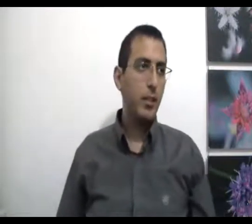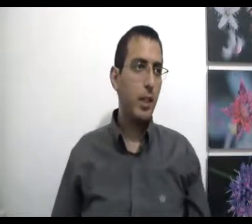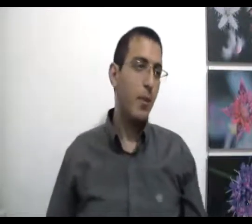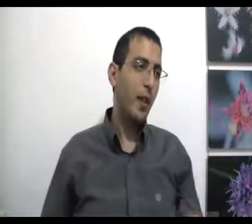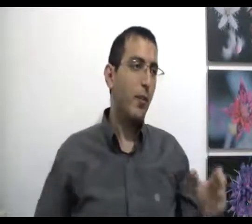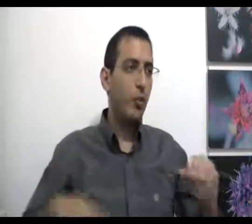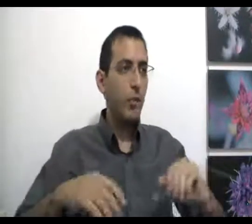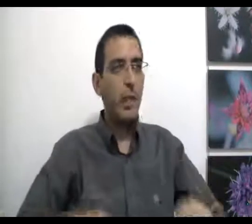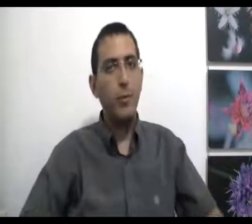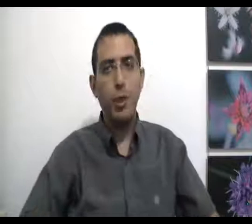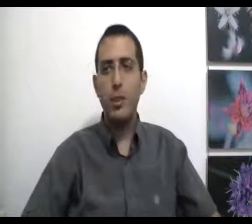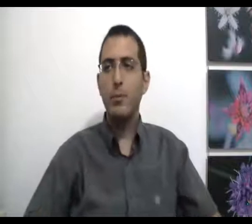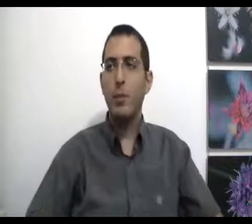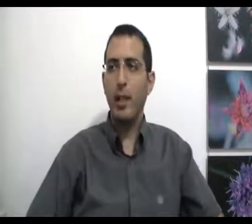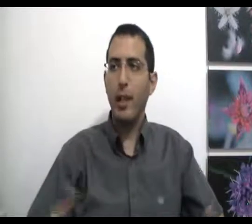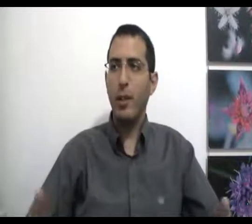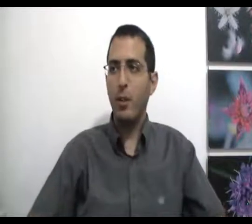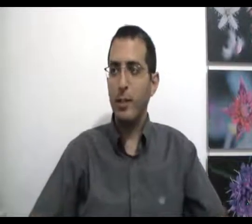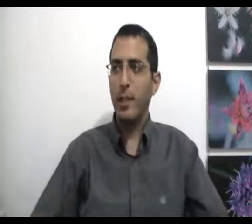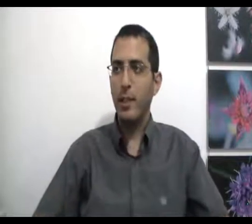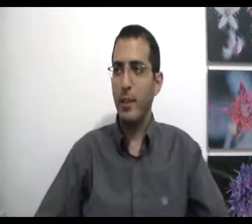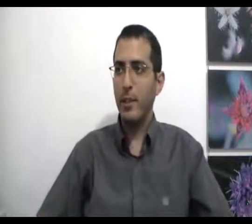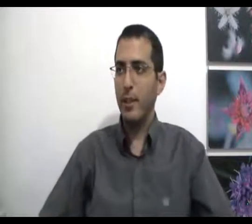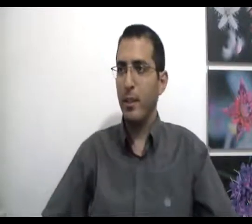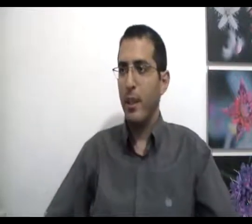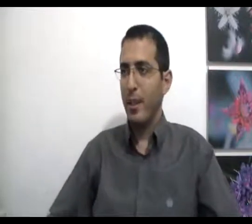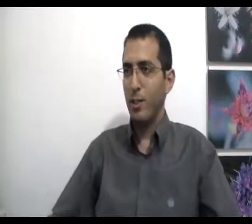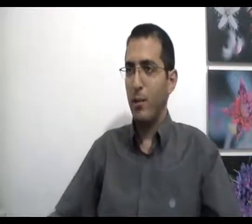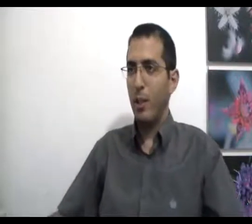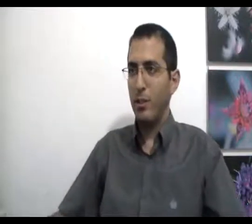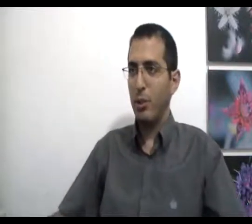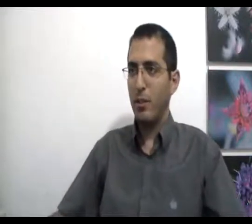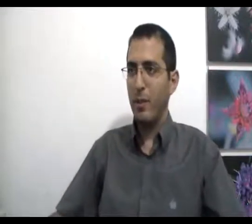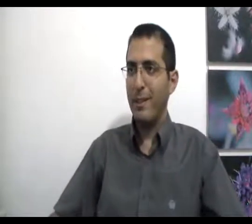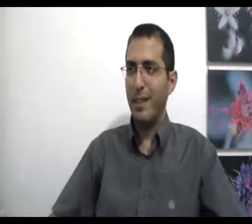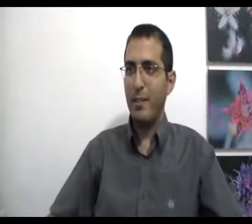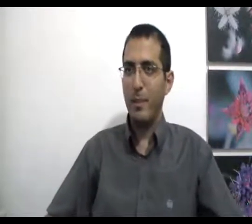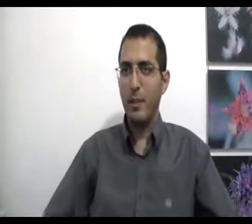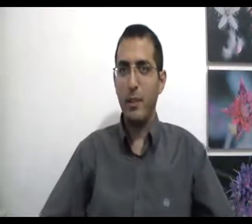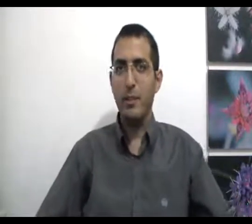וכמובן שכשבן אדם שואל את עצמו איך אני יכול להשיג אהבה אמיתית את קודם כל רצוי שתבין מה זה אהבה אמיתית